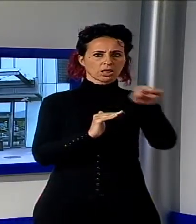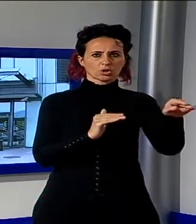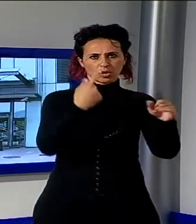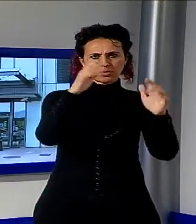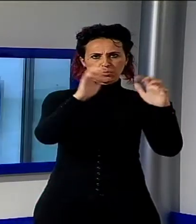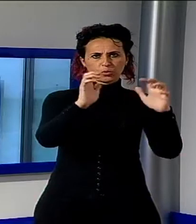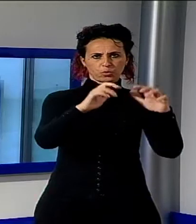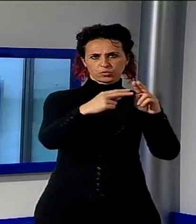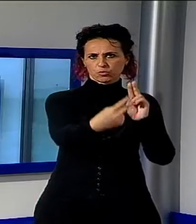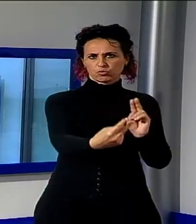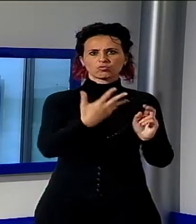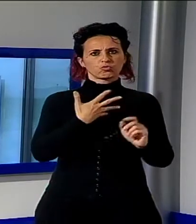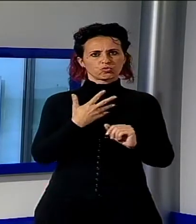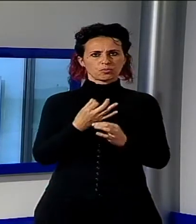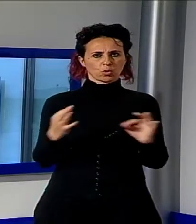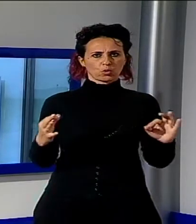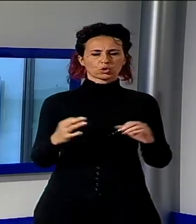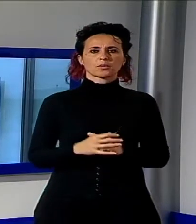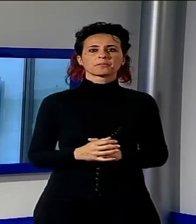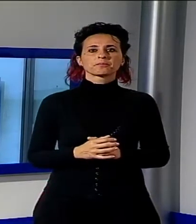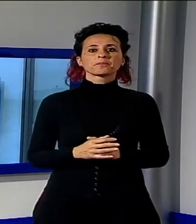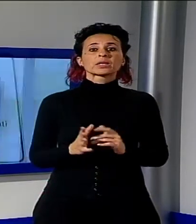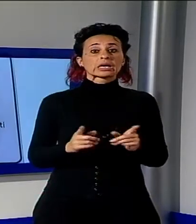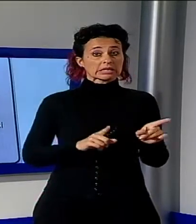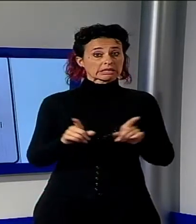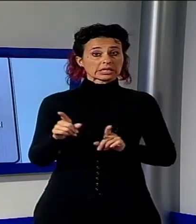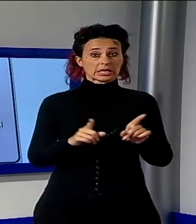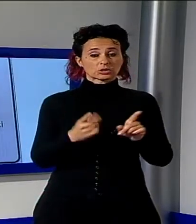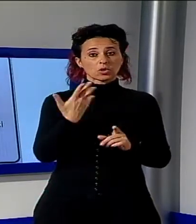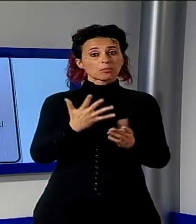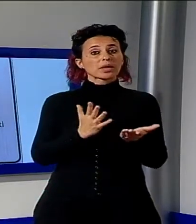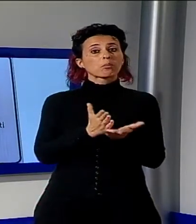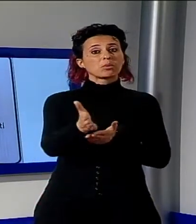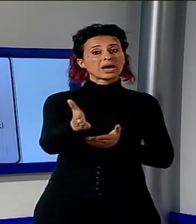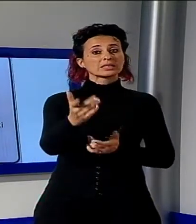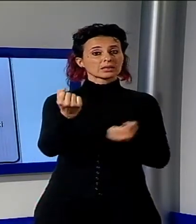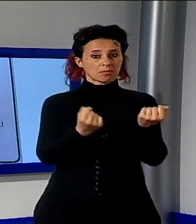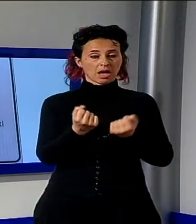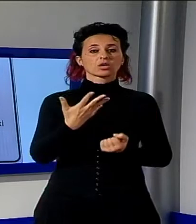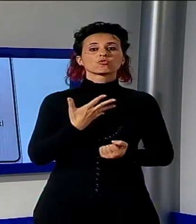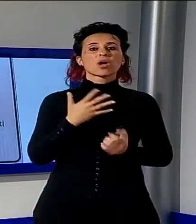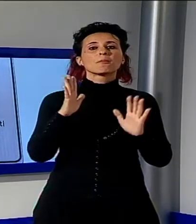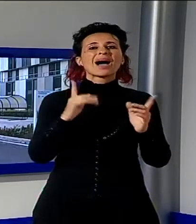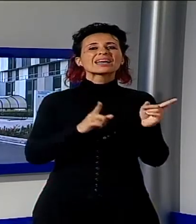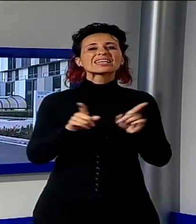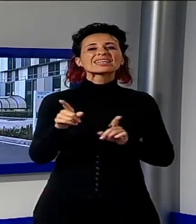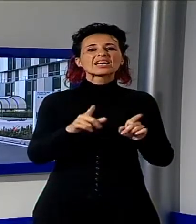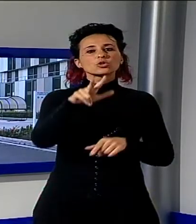Il fatto però è che ci sono le indicazioni che consentono il transito per le auto dei disabili, ma non c'è nessun segnale che indichi in